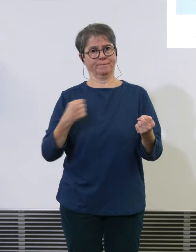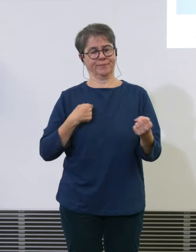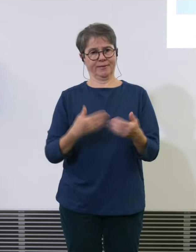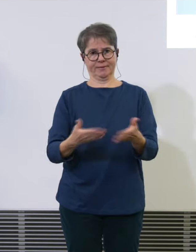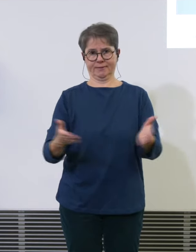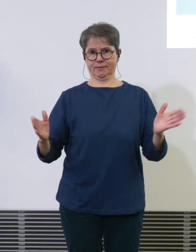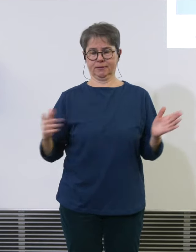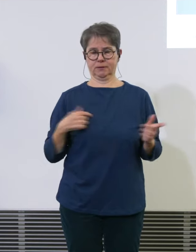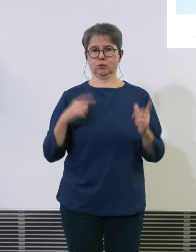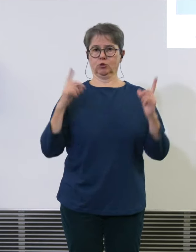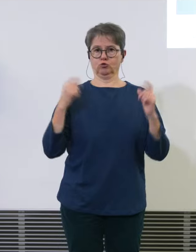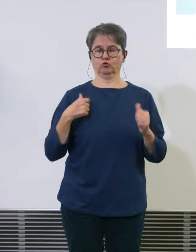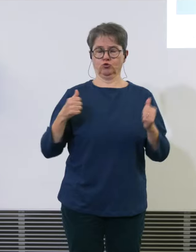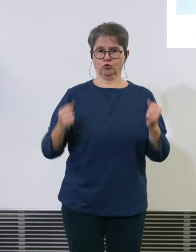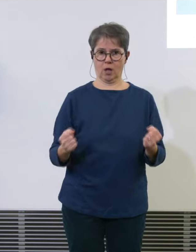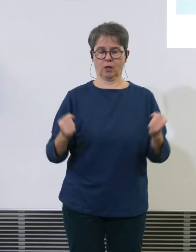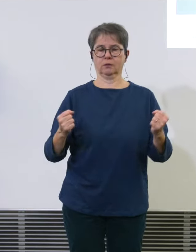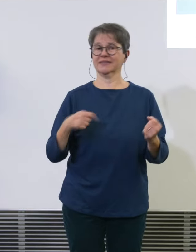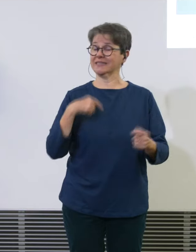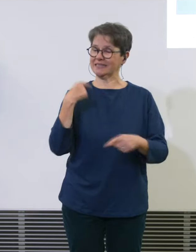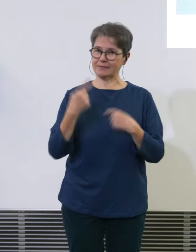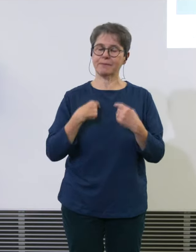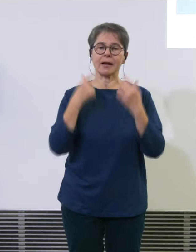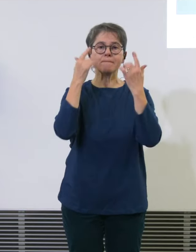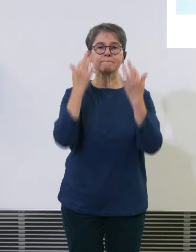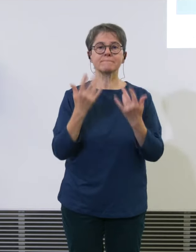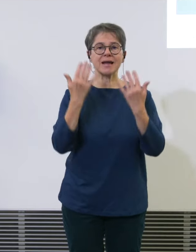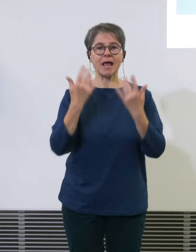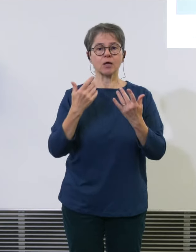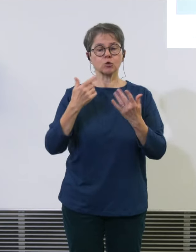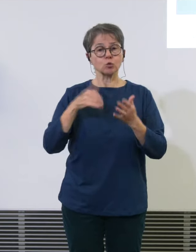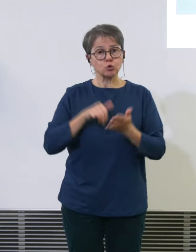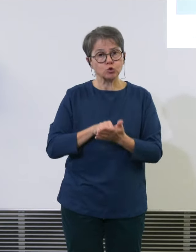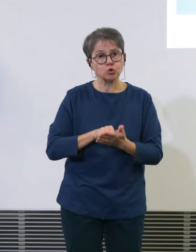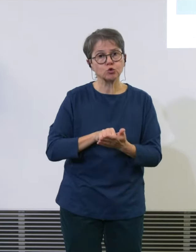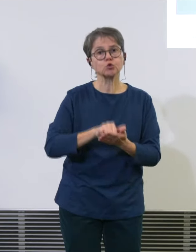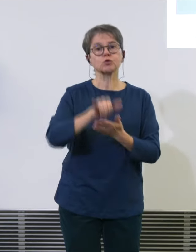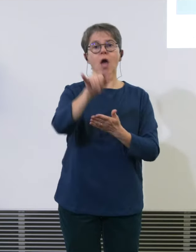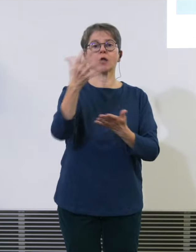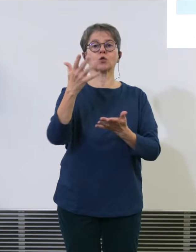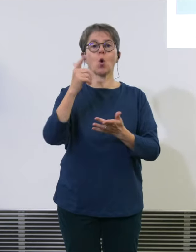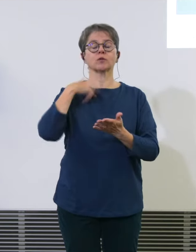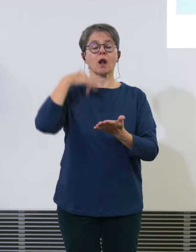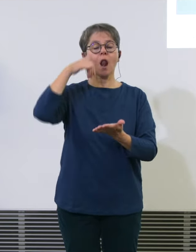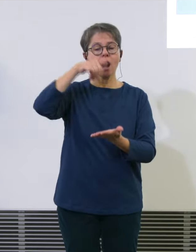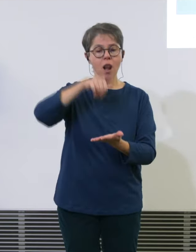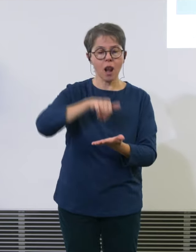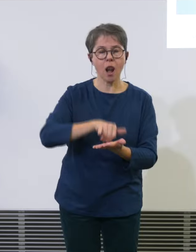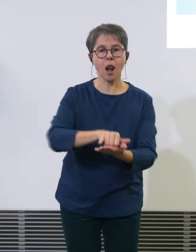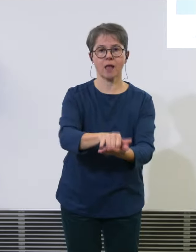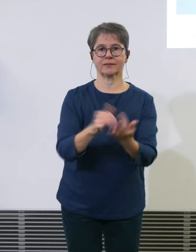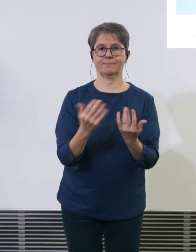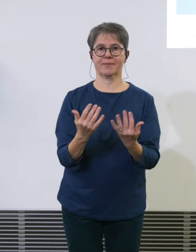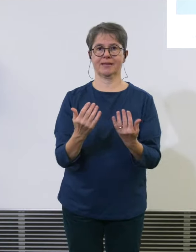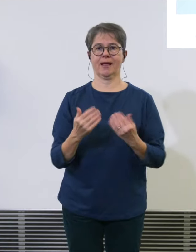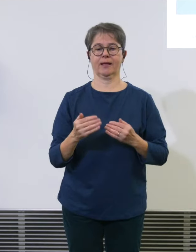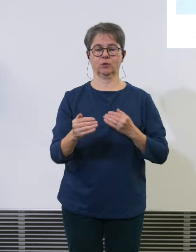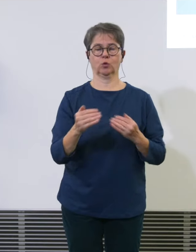eine sogenannte Startberechnung oder eben eine Landeberechnung und logischerweise braucht grundsätzlich ein grösses Flugzeug oder ein